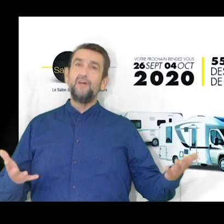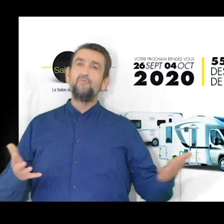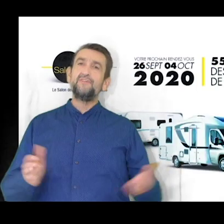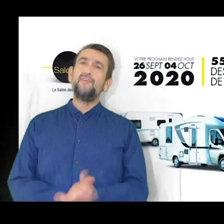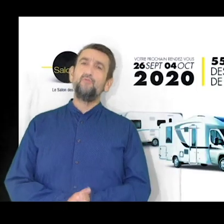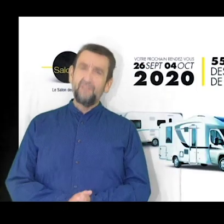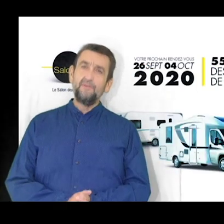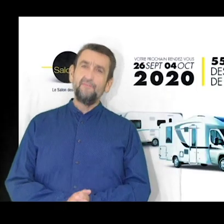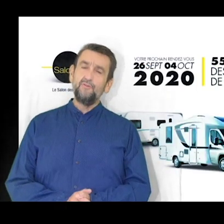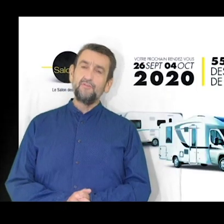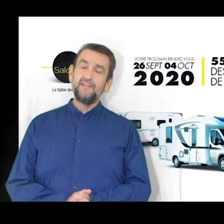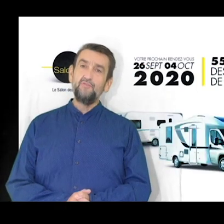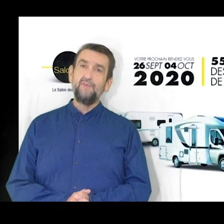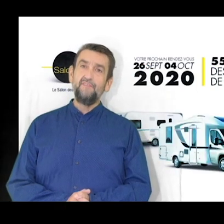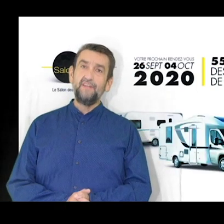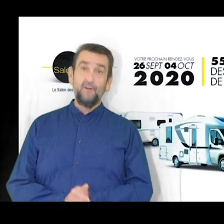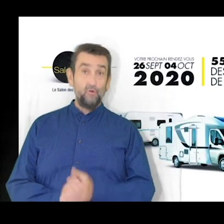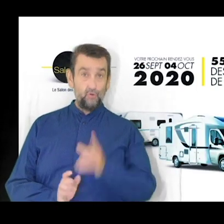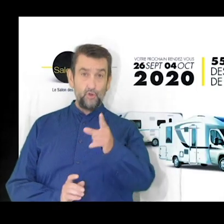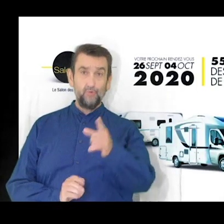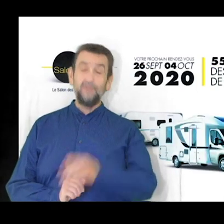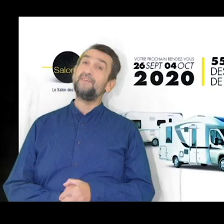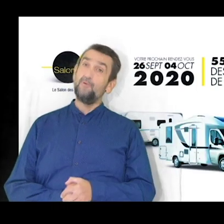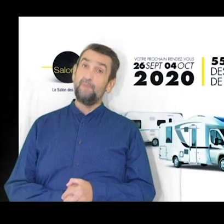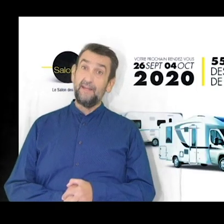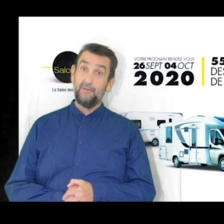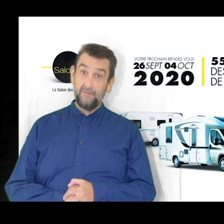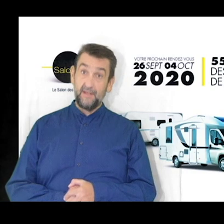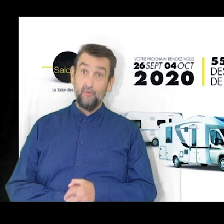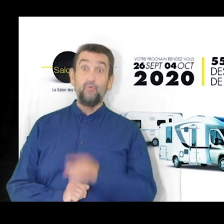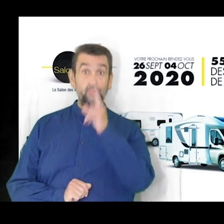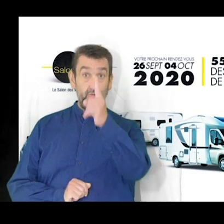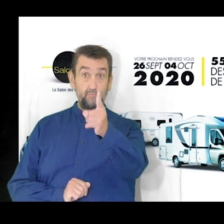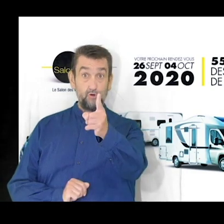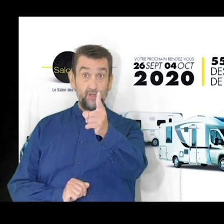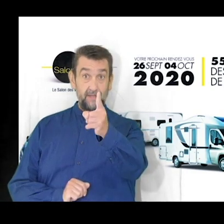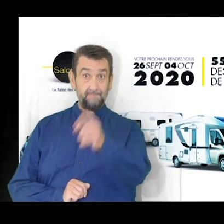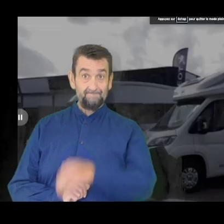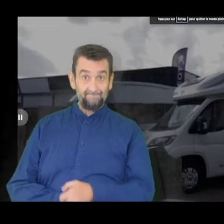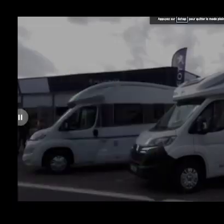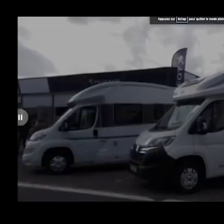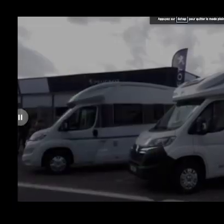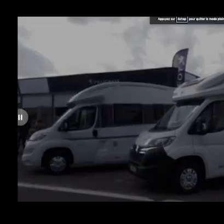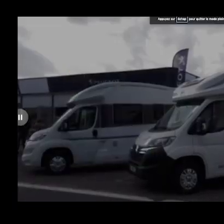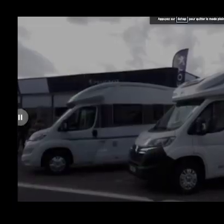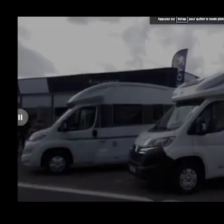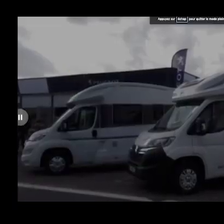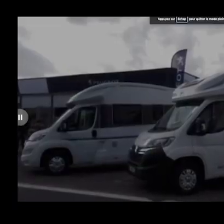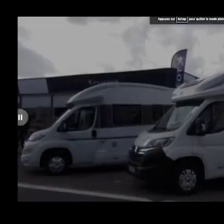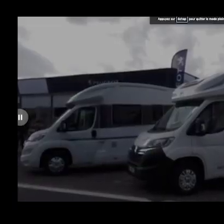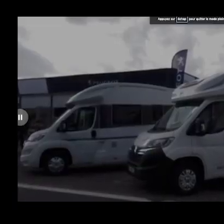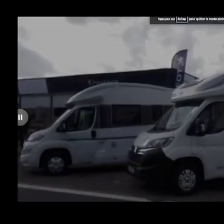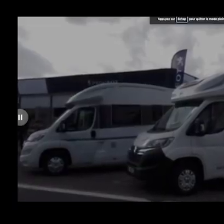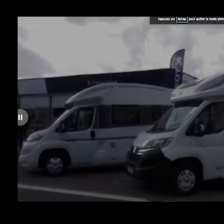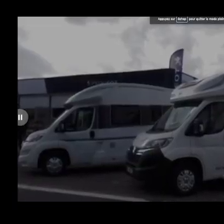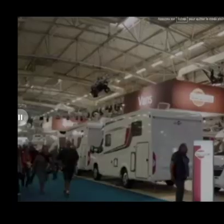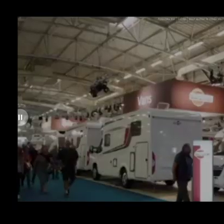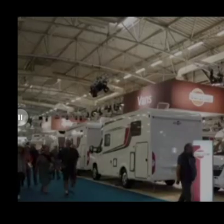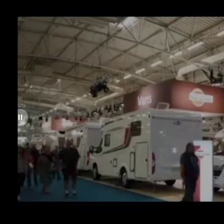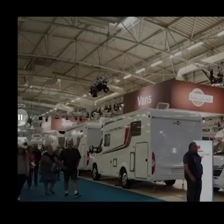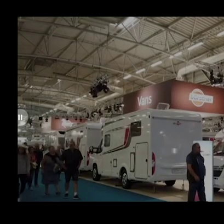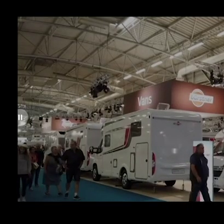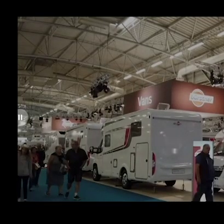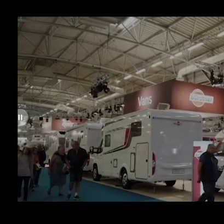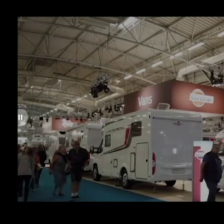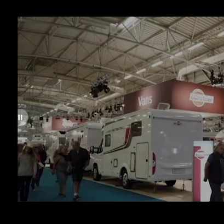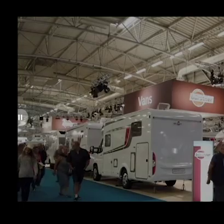bonjour à tous et à toutes et bienvenue dans cette nouvelle vidéo aujourd'hui nous allons parler du salon du bourget comme vous avez pu constater le salon du bourget a lieu cette